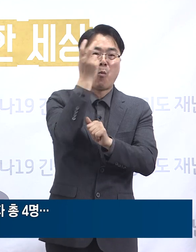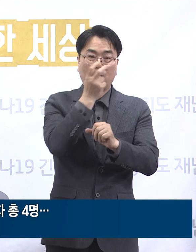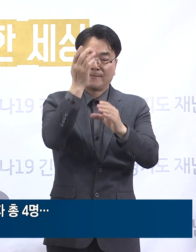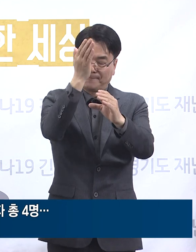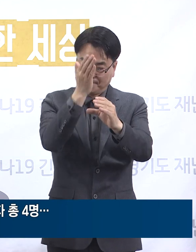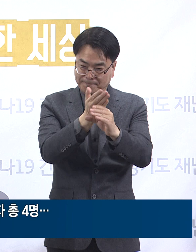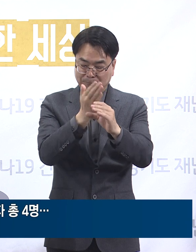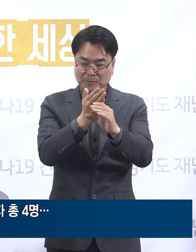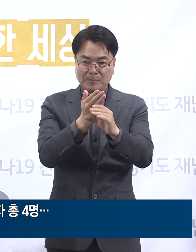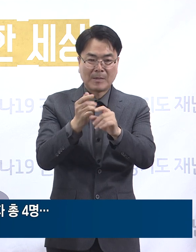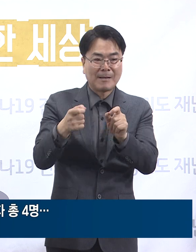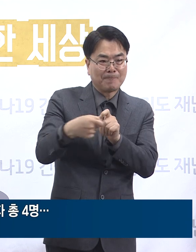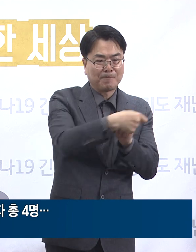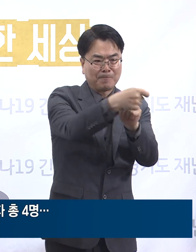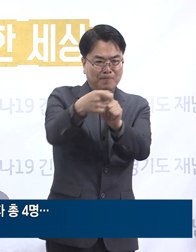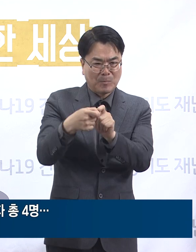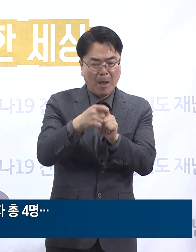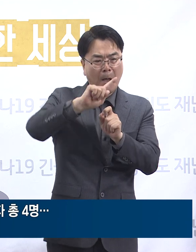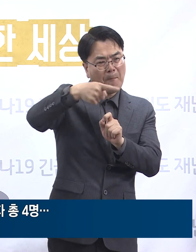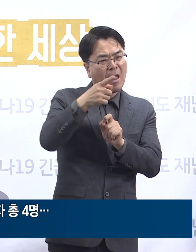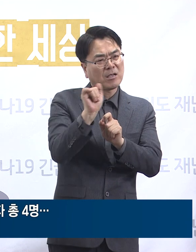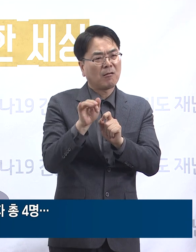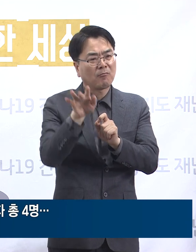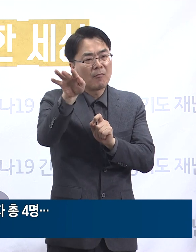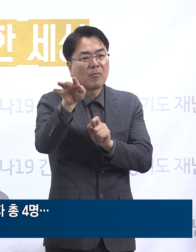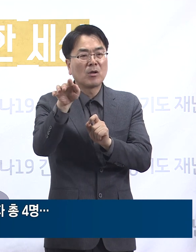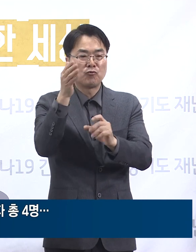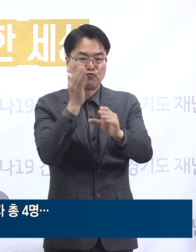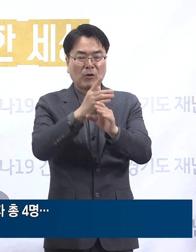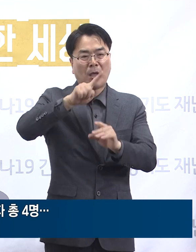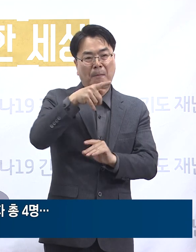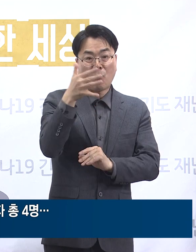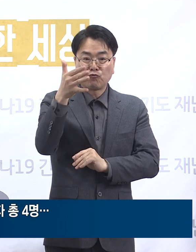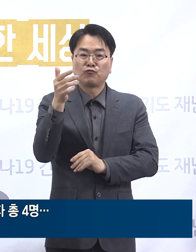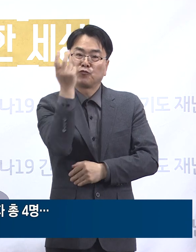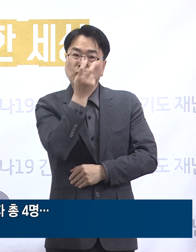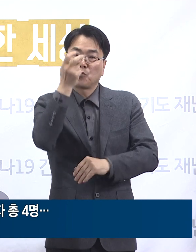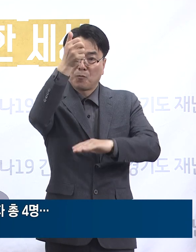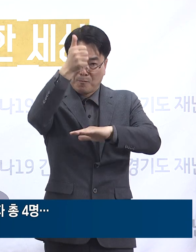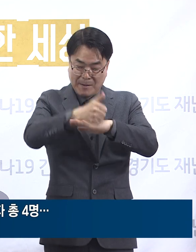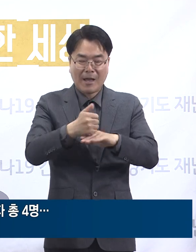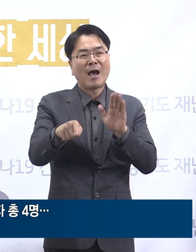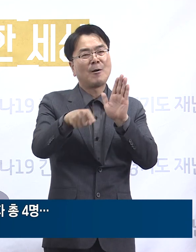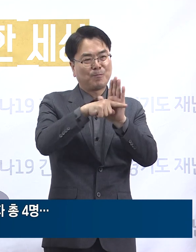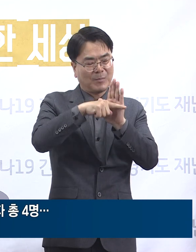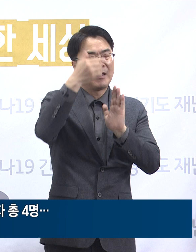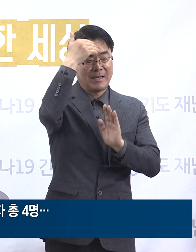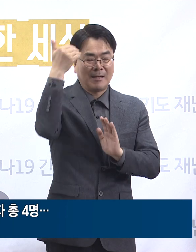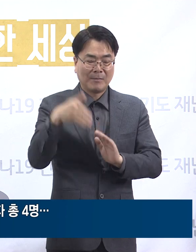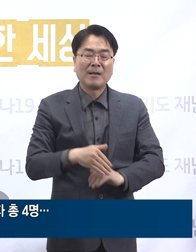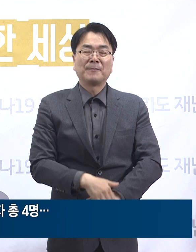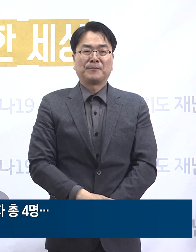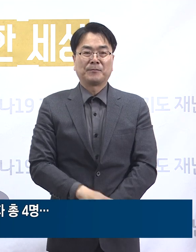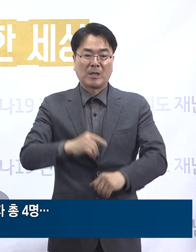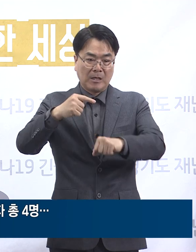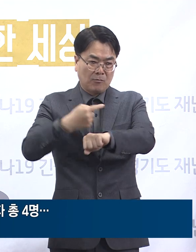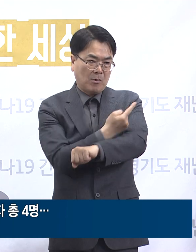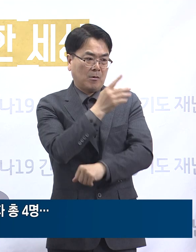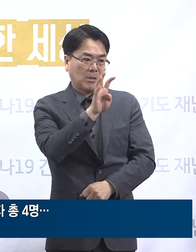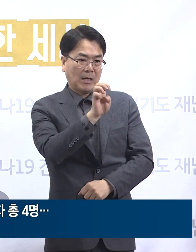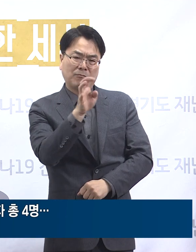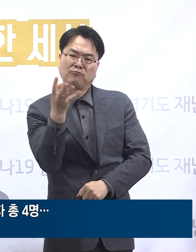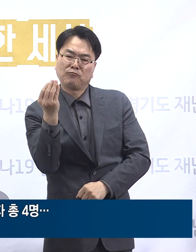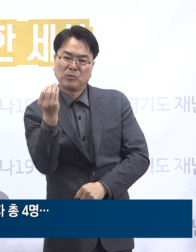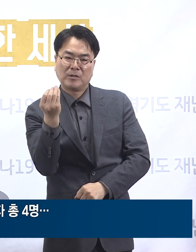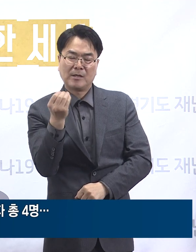143명으로 파악되며 현재까지 109명에 대한 검사를 실시하였고 모두 음성으로 확인되었습니다. 나머지 34명에